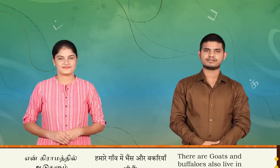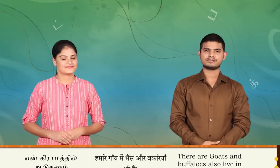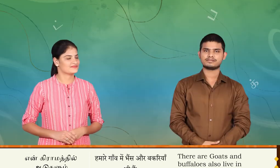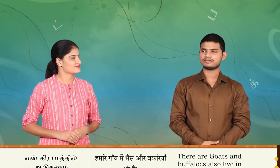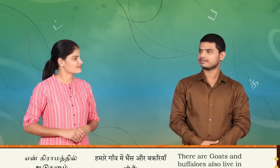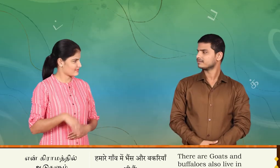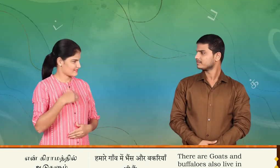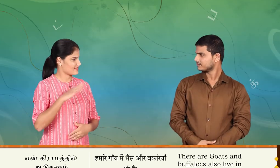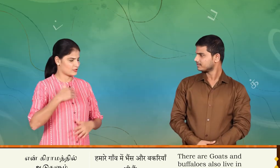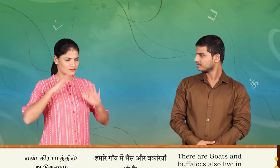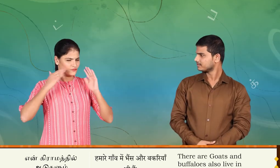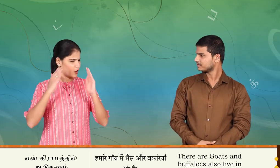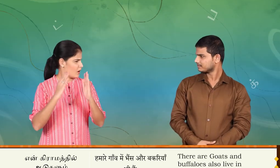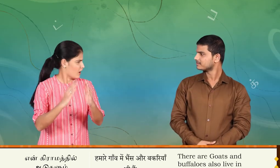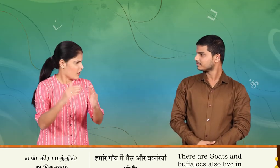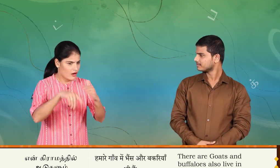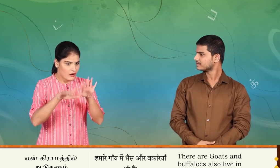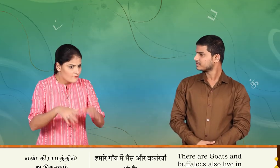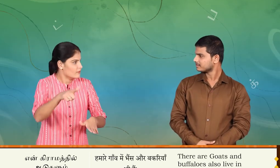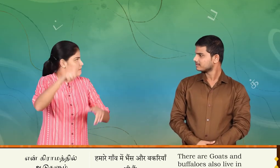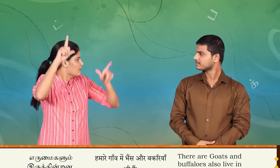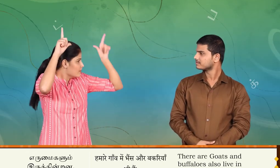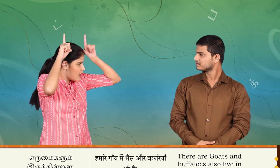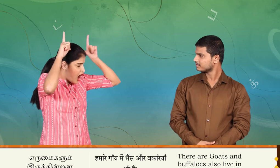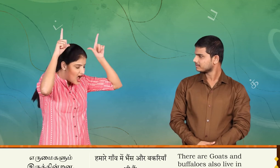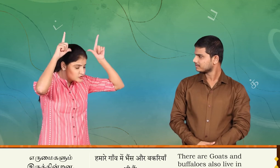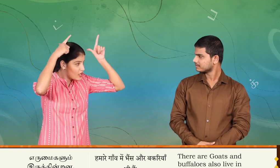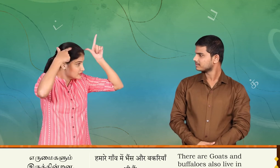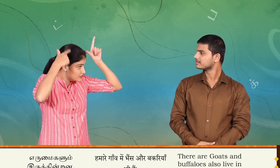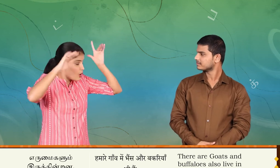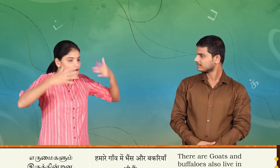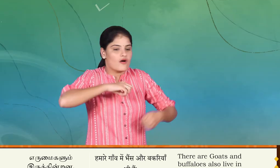என் telescope récupரித்தில் ஆடுகலும் இருமைகளும் இருக்கின்றன